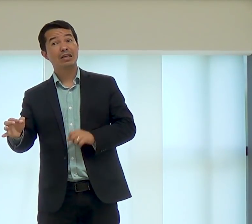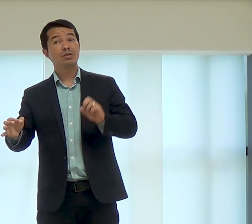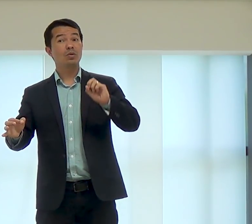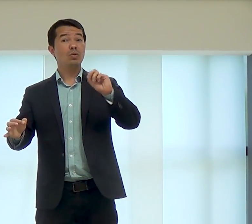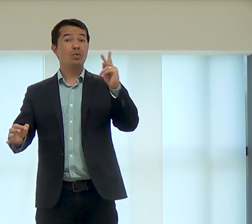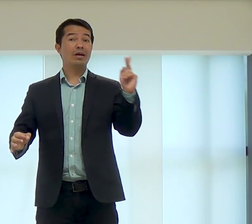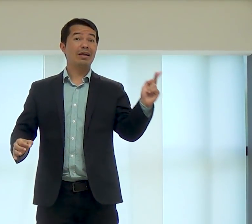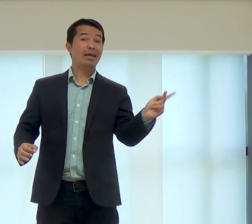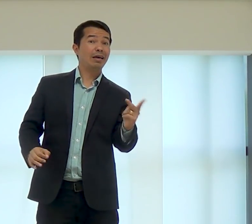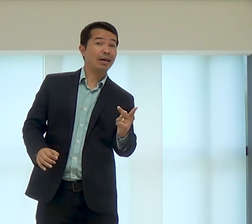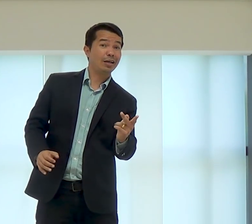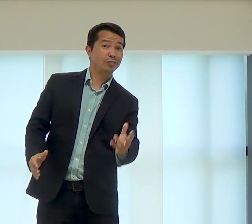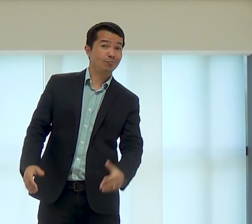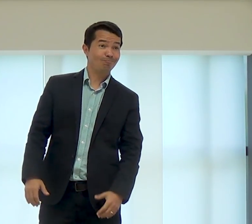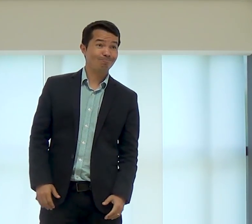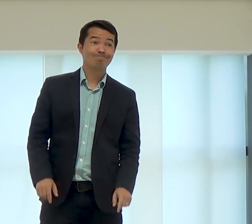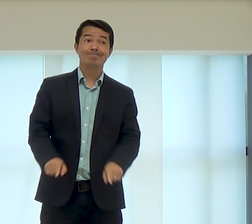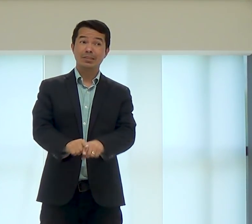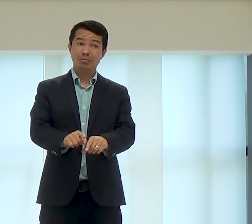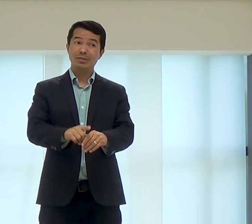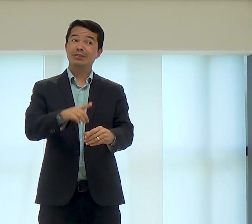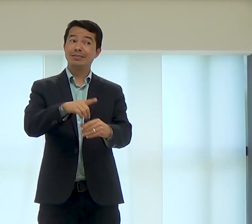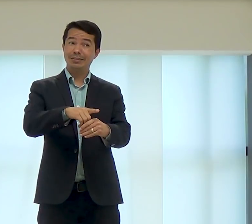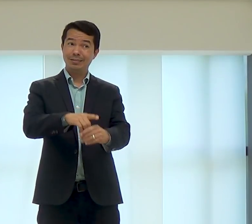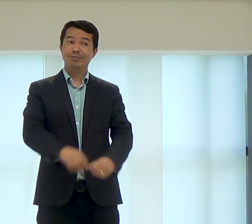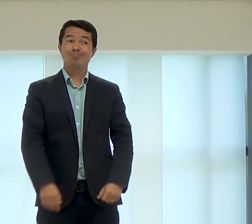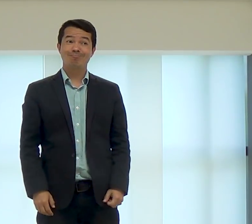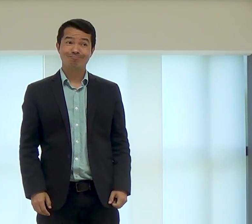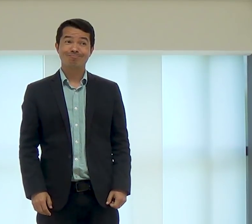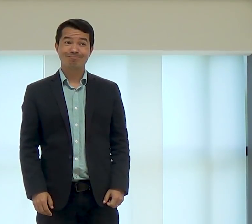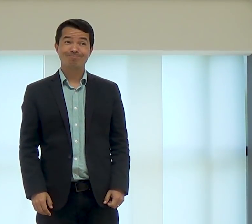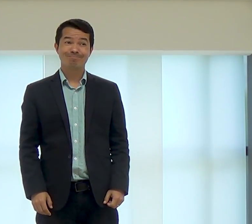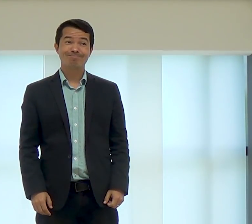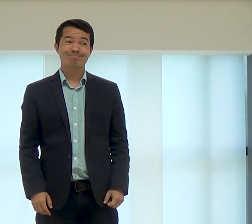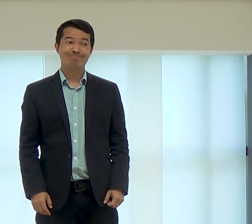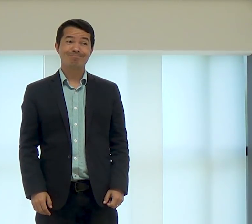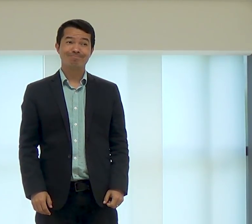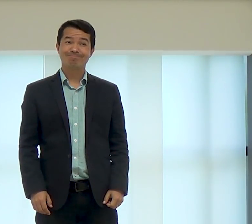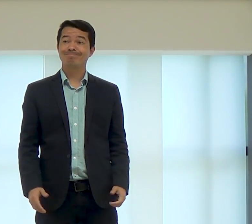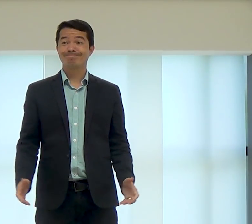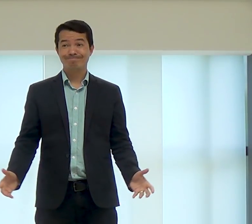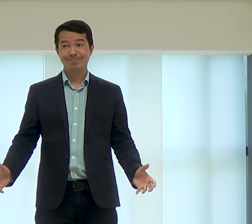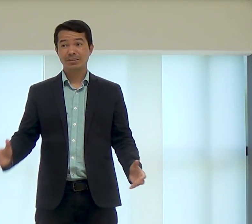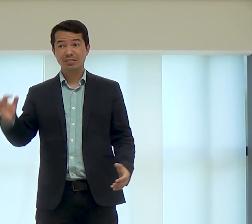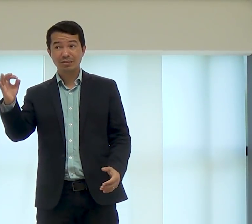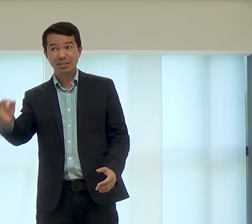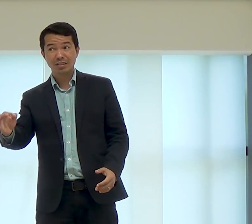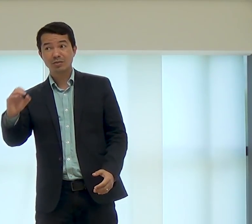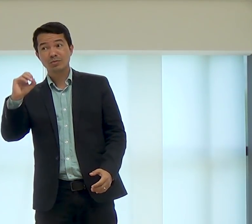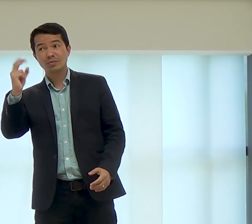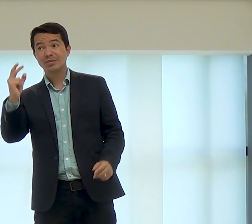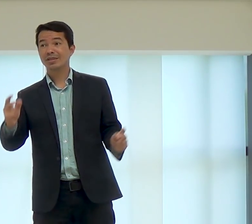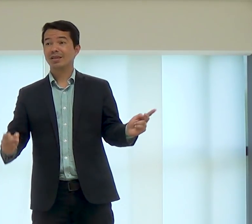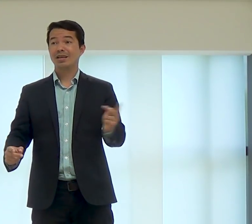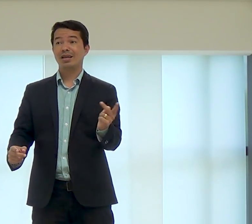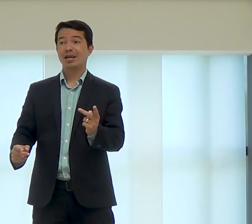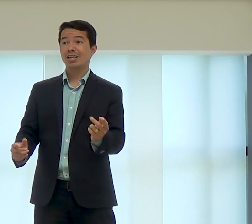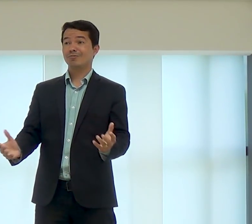nós precisamos escolher entre o que é assim, e essa questão do dizim